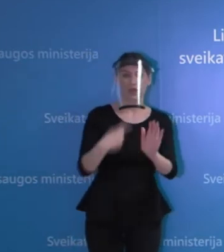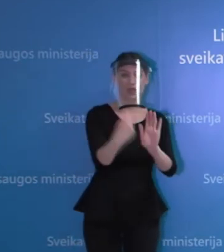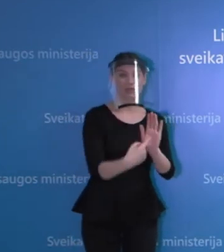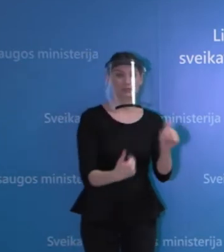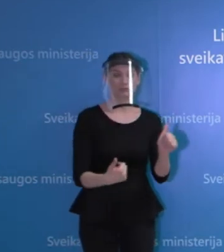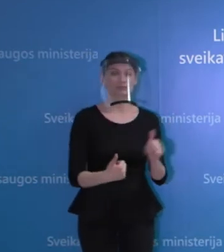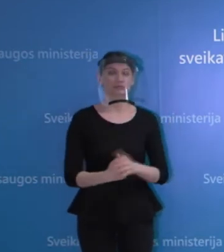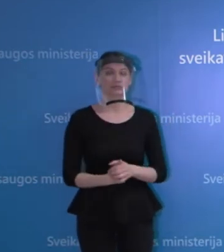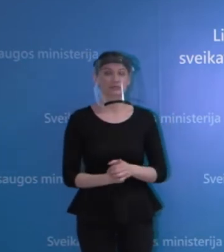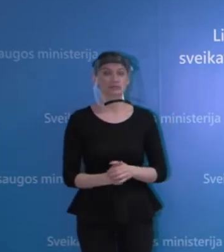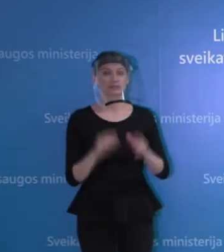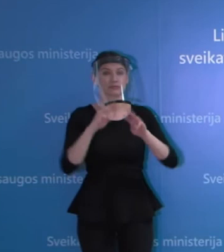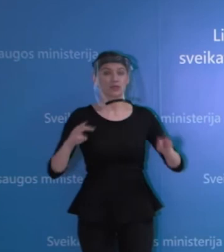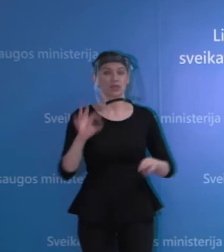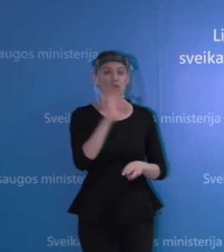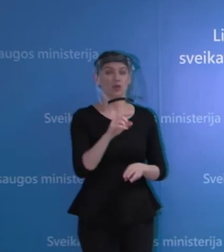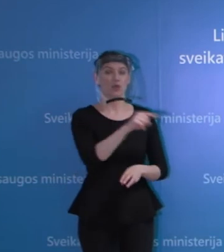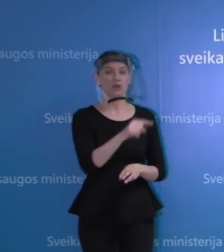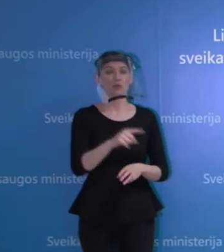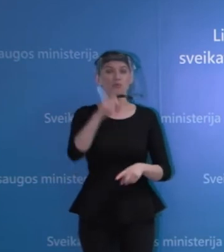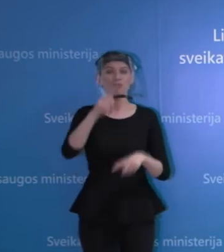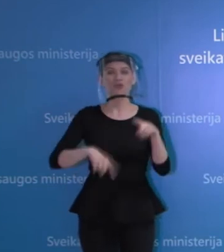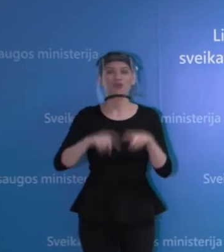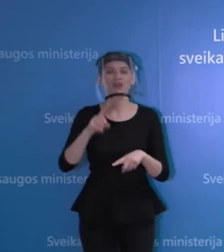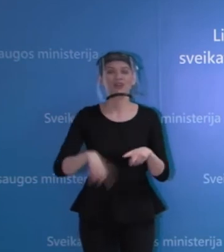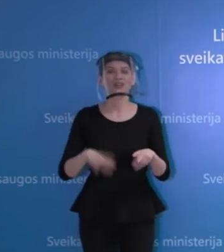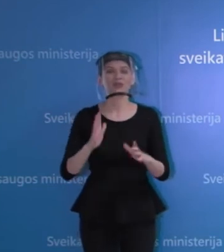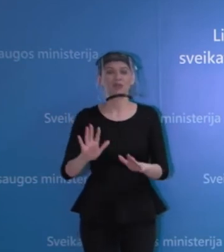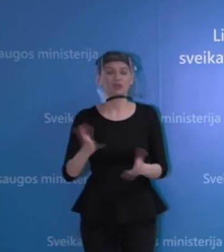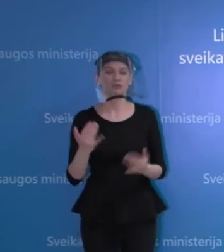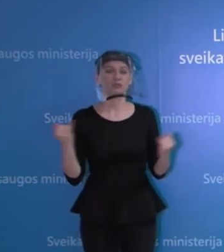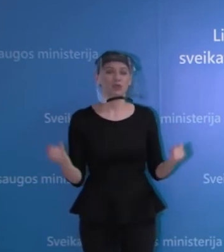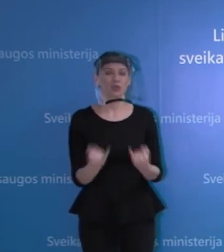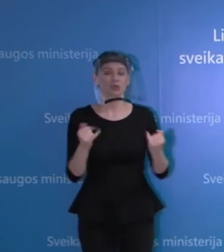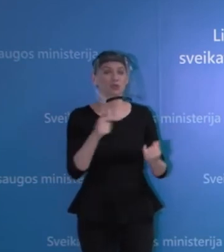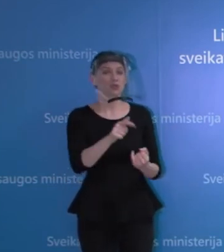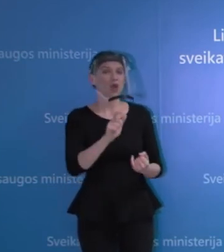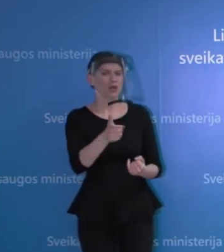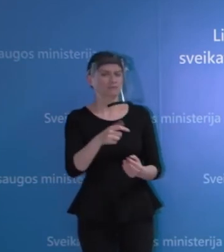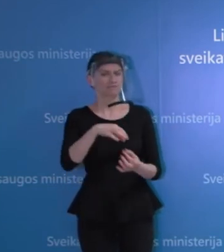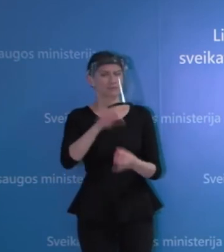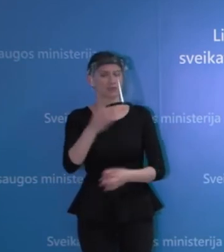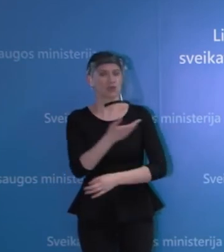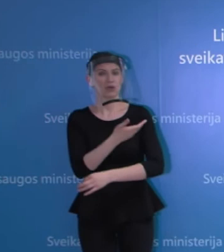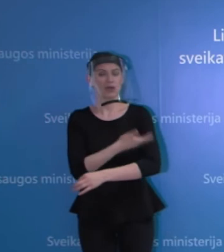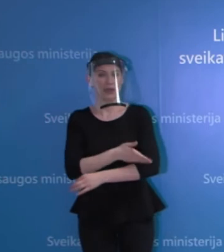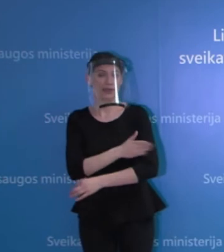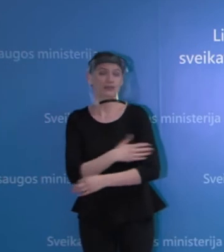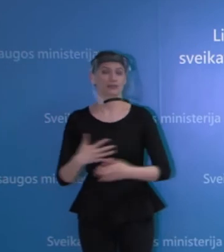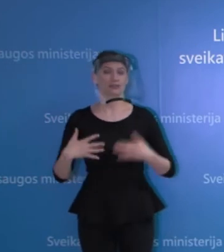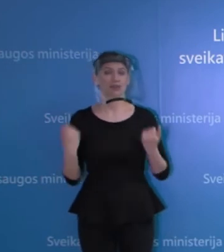ministrė, susijęs su toliojamesniu politiniu gyvenimu ir norėtume konkretaus jūsų atsakymu, Lenkijos veikatos